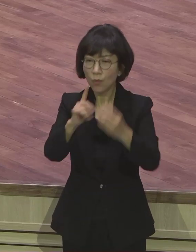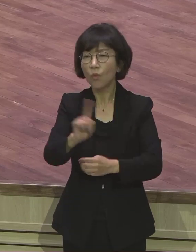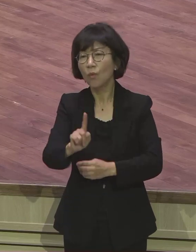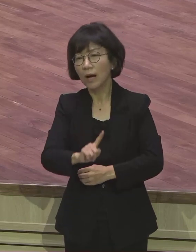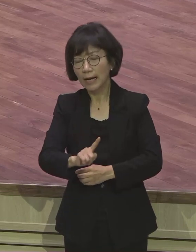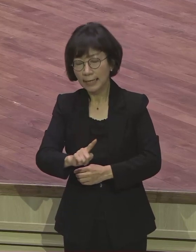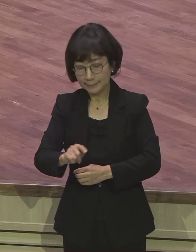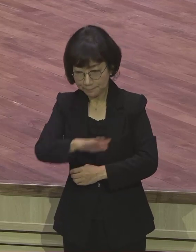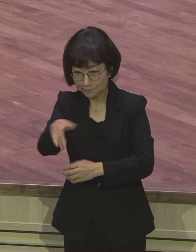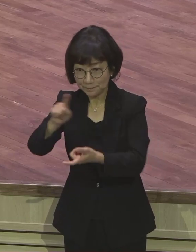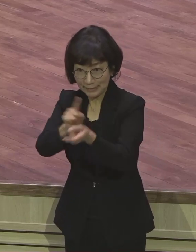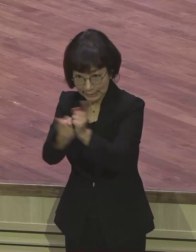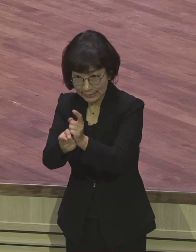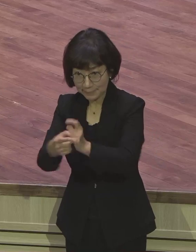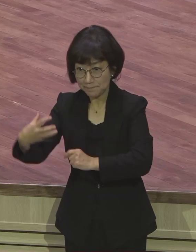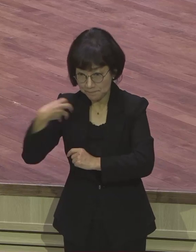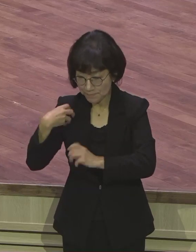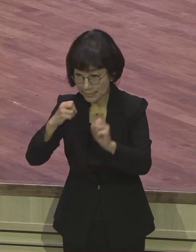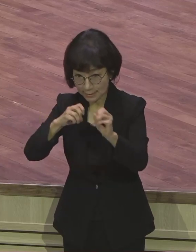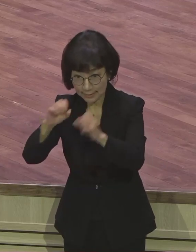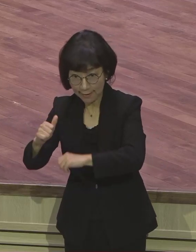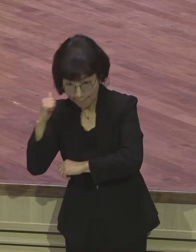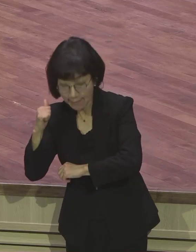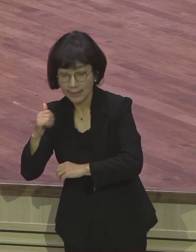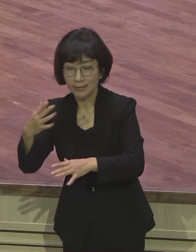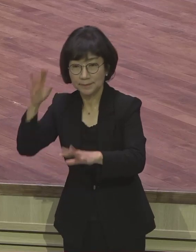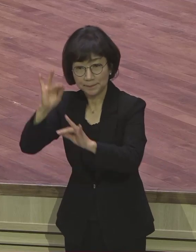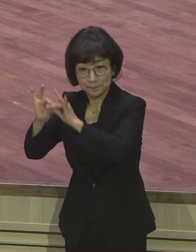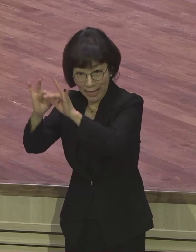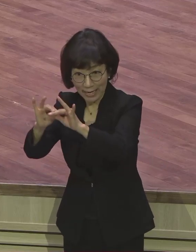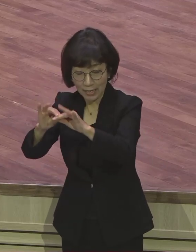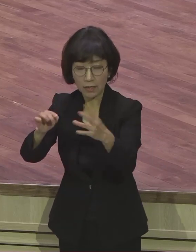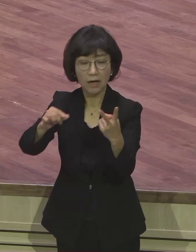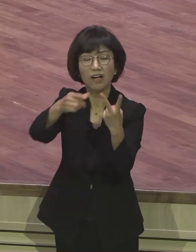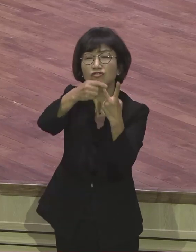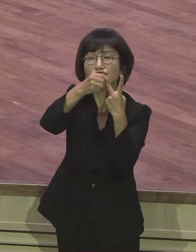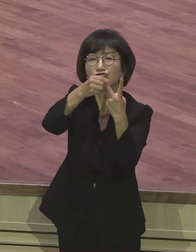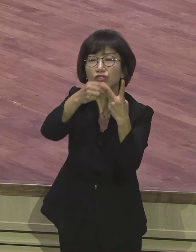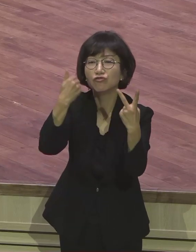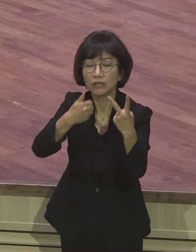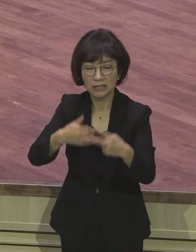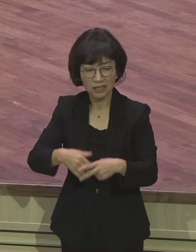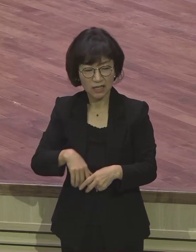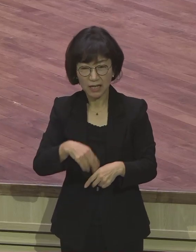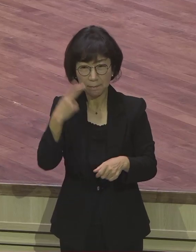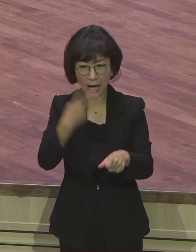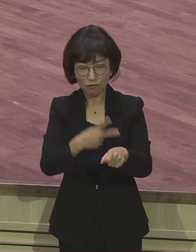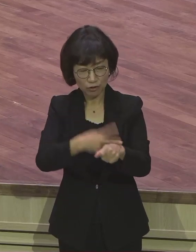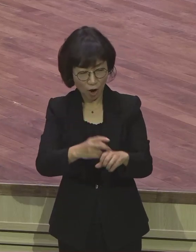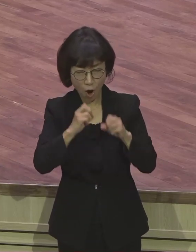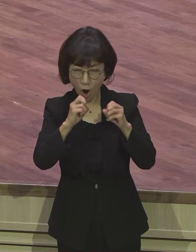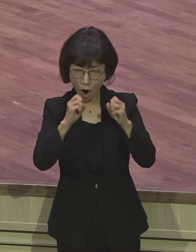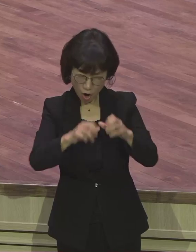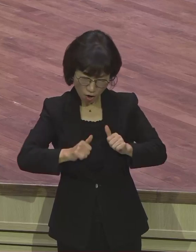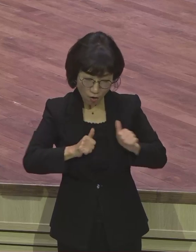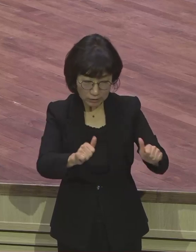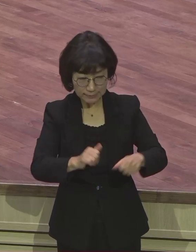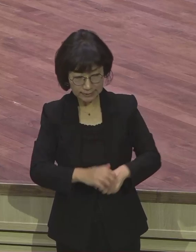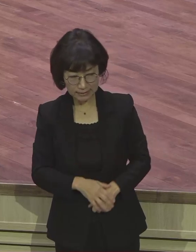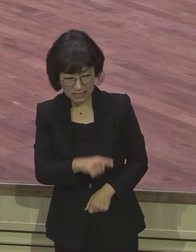그런 모습이 있었고 또 한 부류가 있는데 이들은 누구냐 바울을 늘 시기 질투했어요. 사도 바울이 가는 곳마다